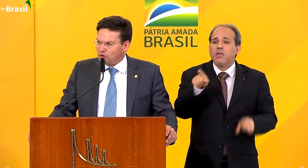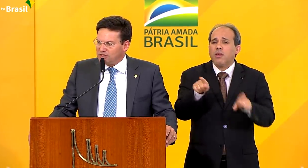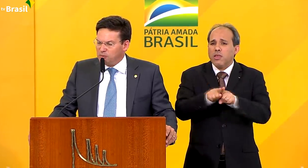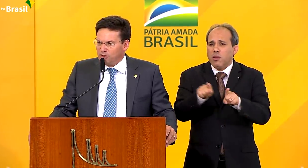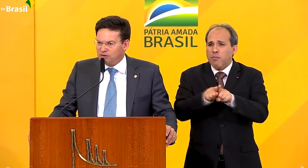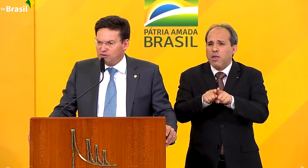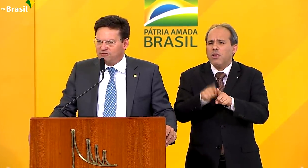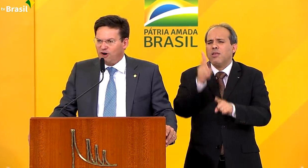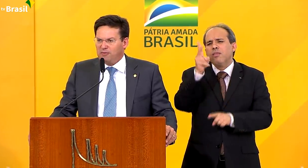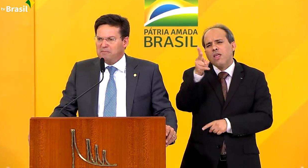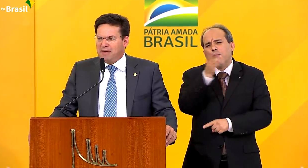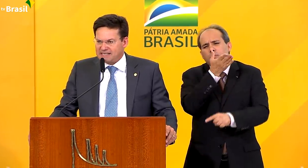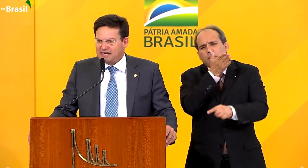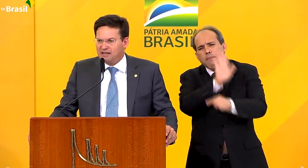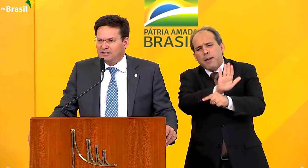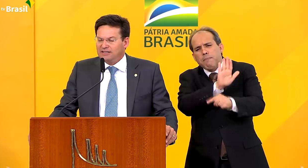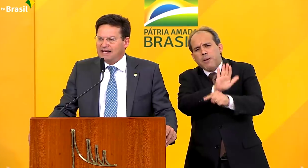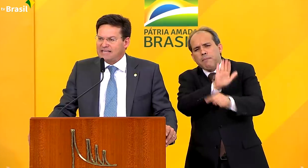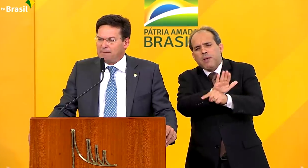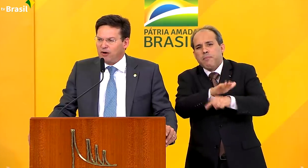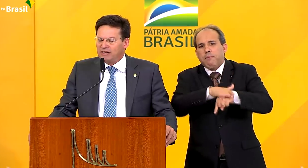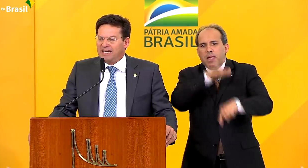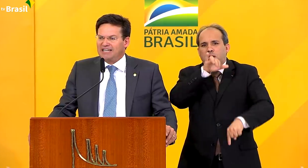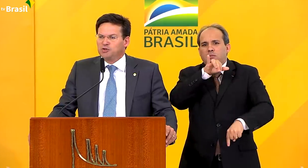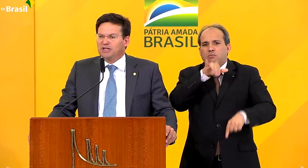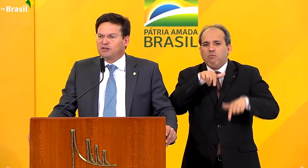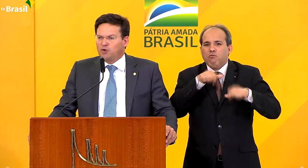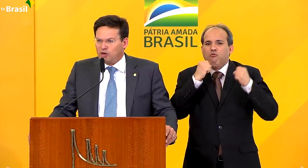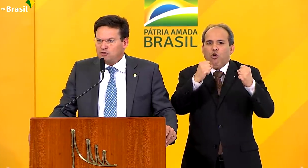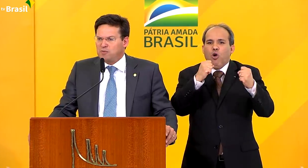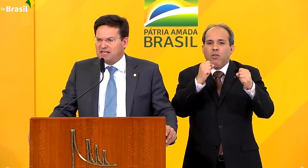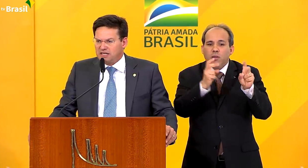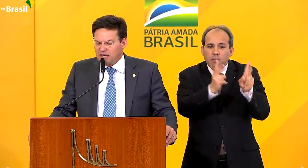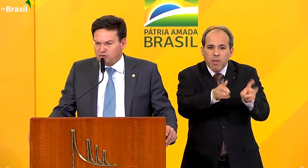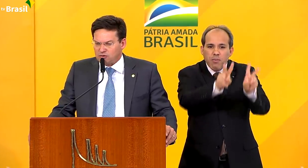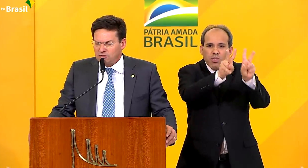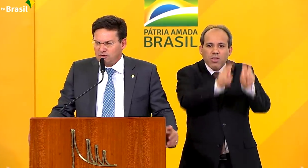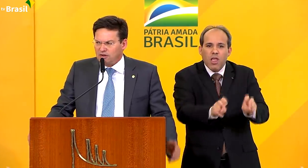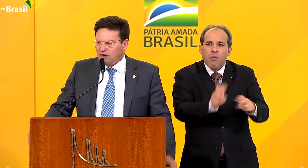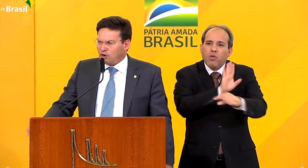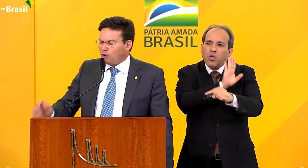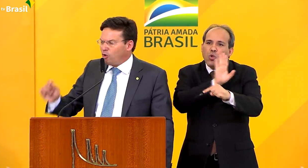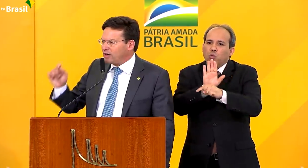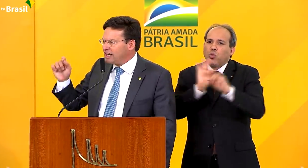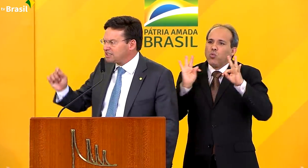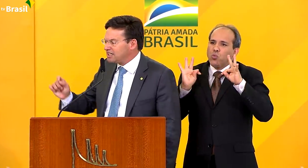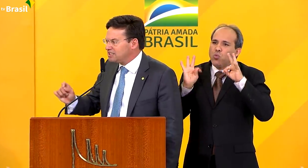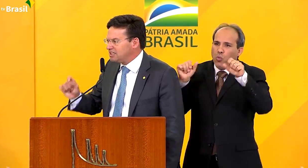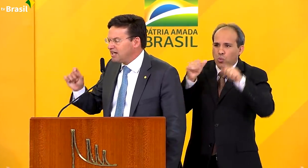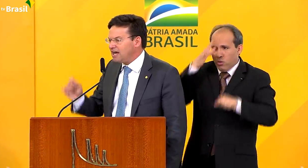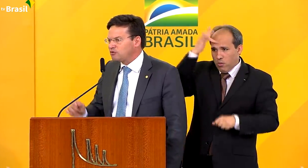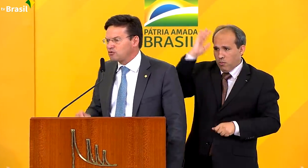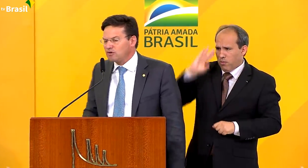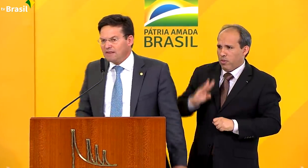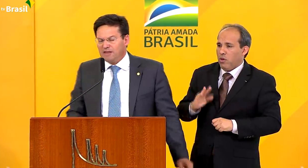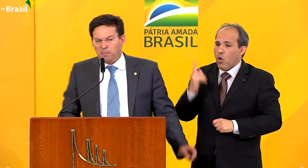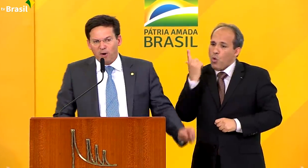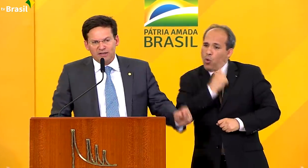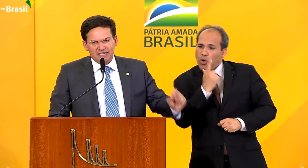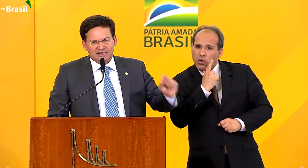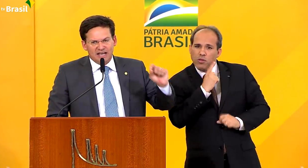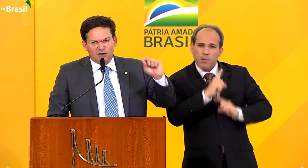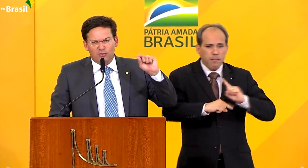portanto, contribuído de forma imensa nessa pauta que ajuda a todos os brasileiros. Conquistas de direitos